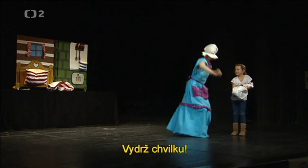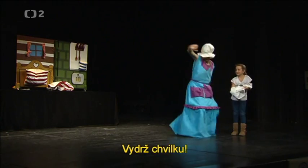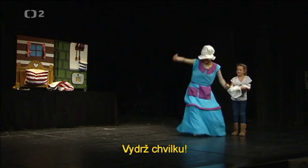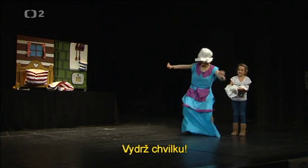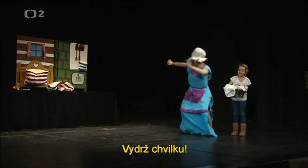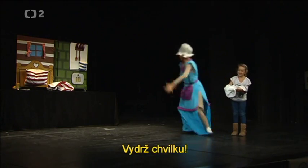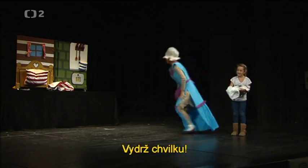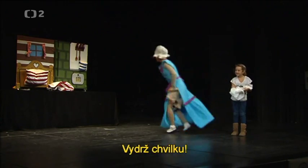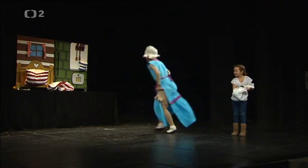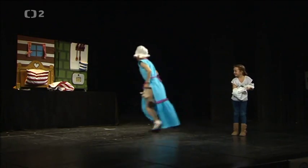Tak, víteš, kongu?